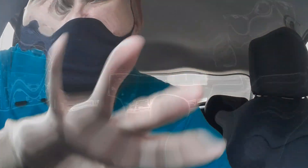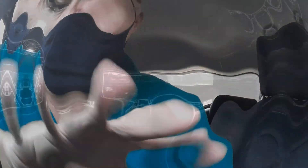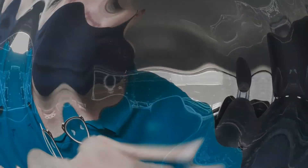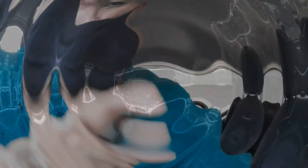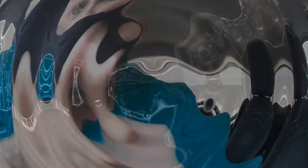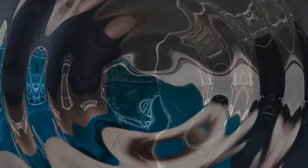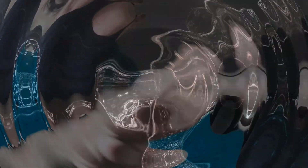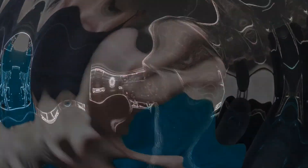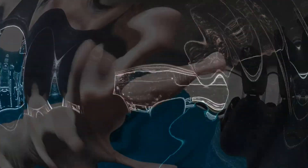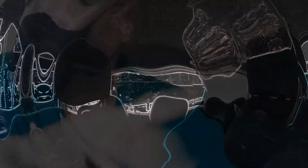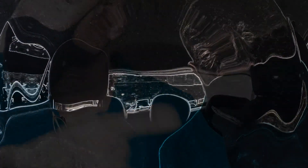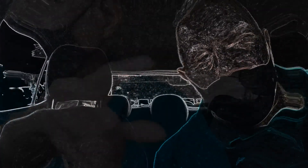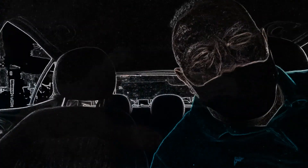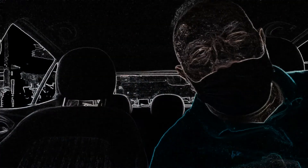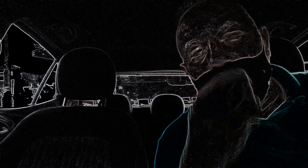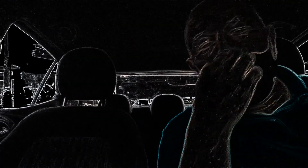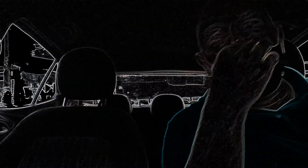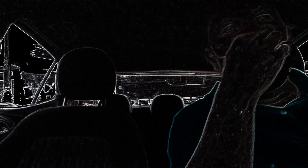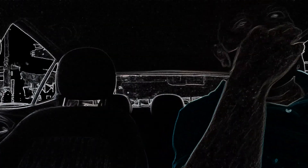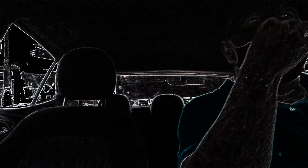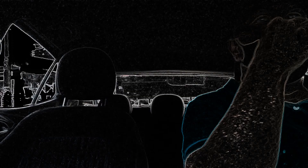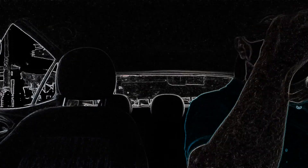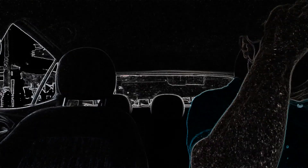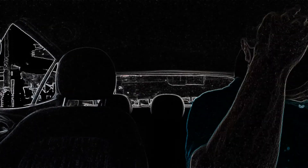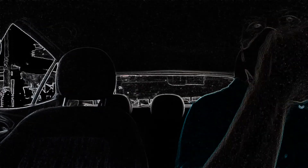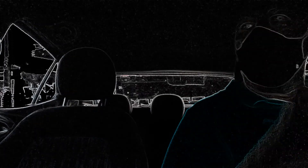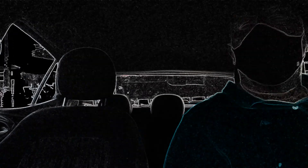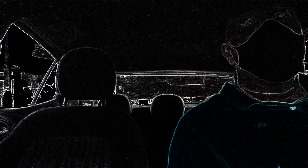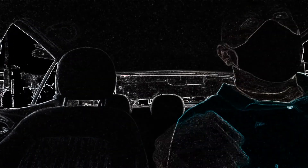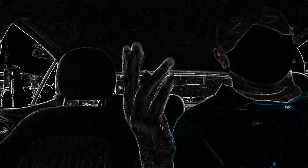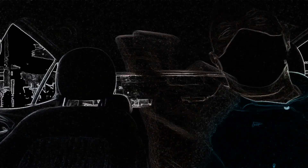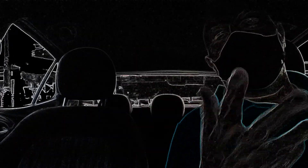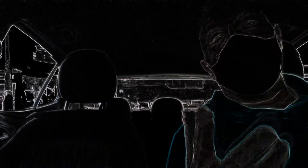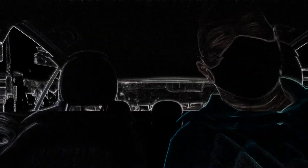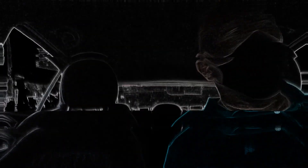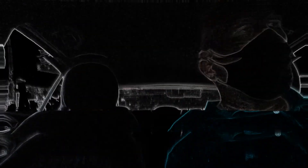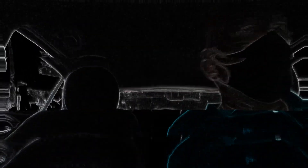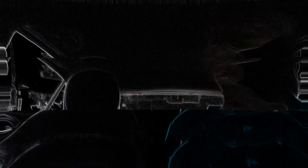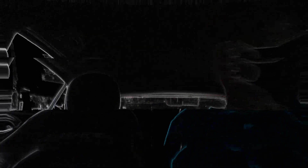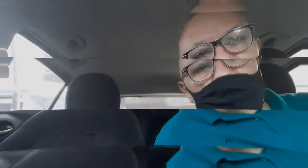lá no final do túnel eu encontrei a luz,